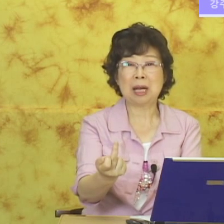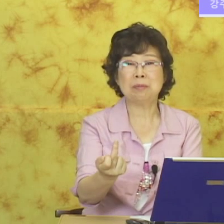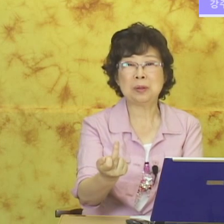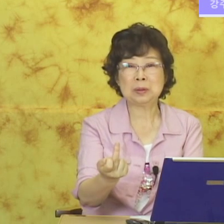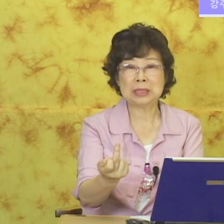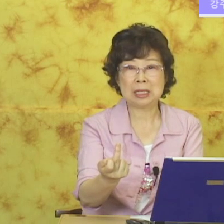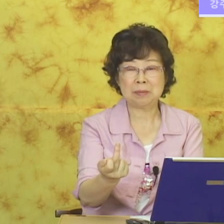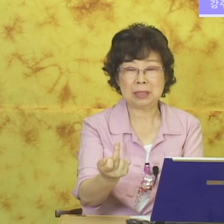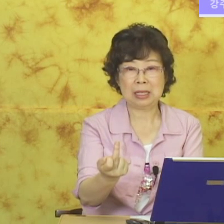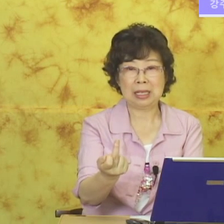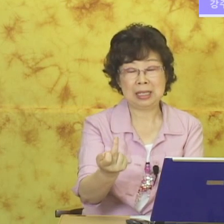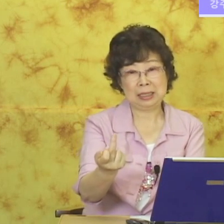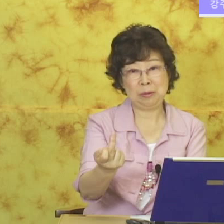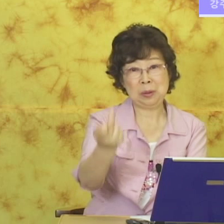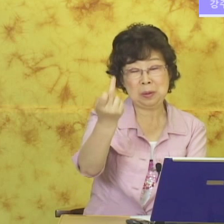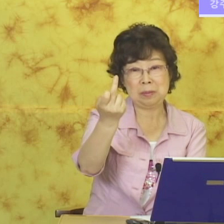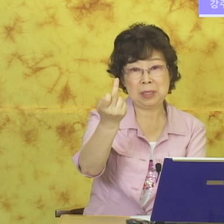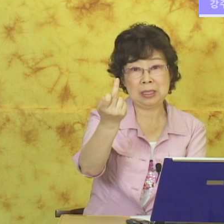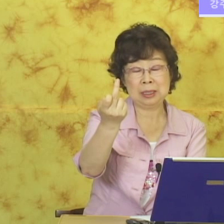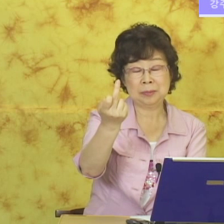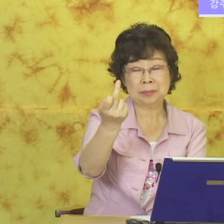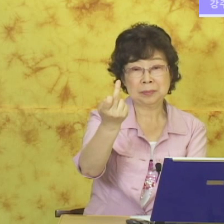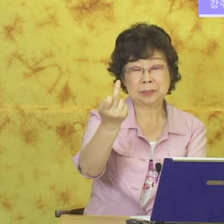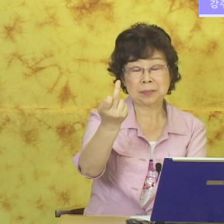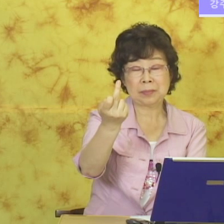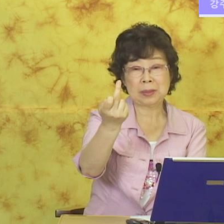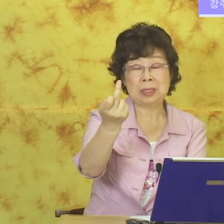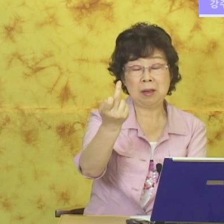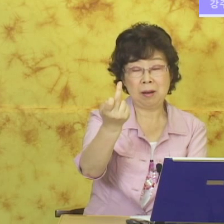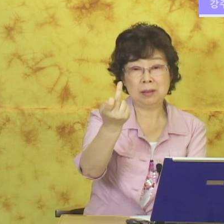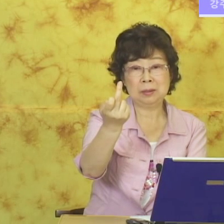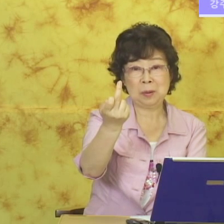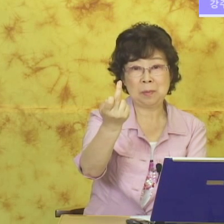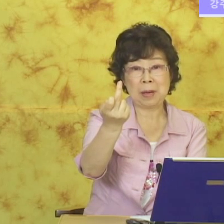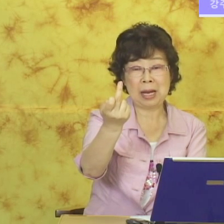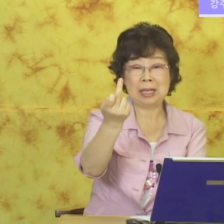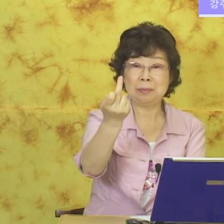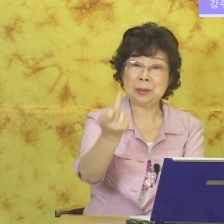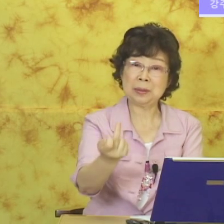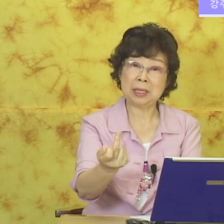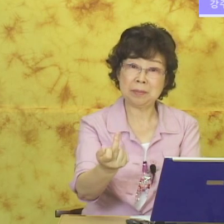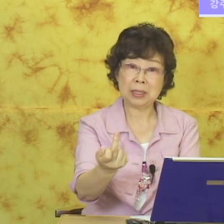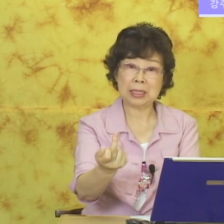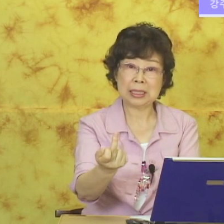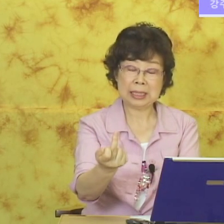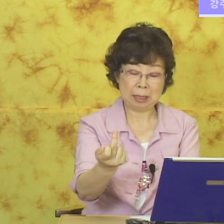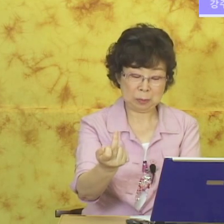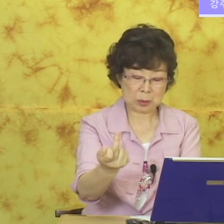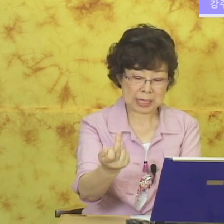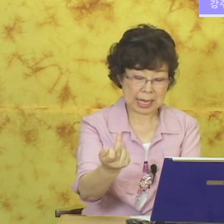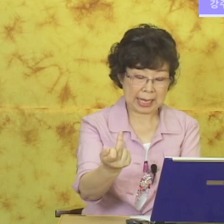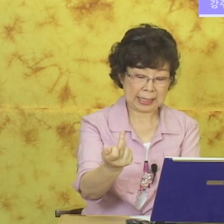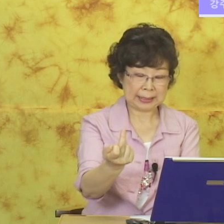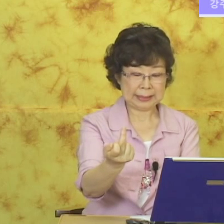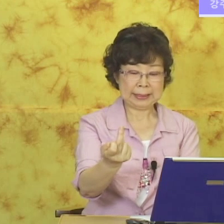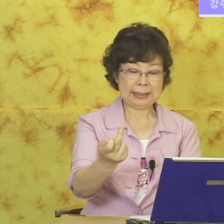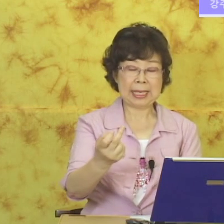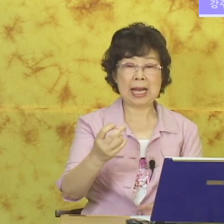남동생입니다. 위로 올리면 형, 오빠. 밑으로 내리면 남동생. 자